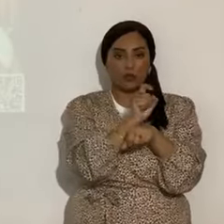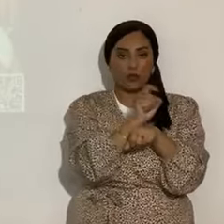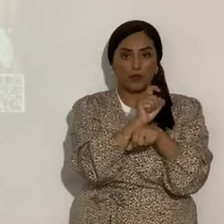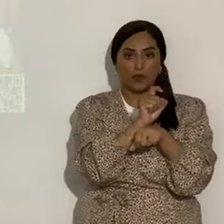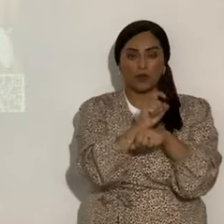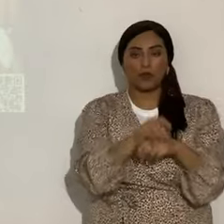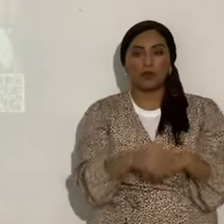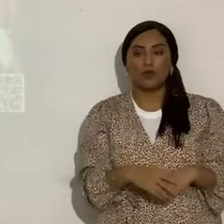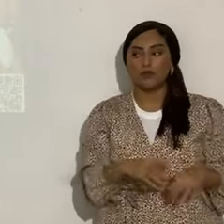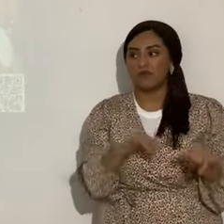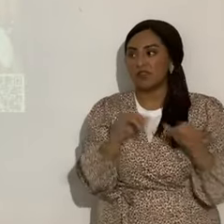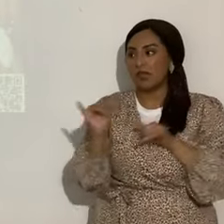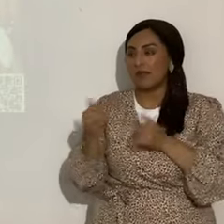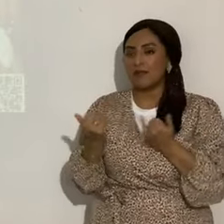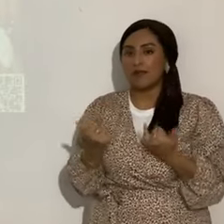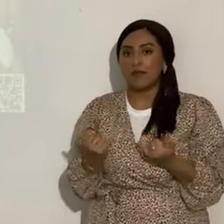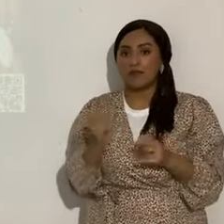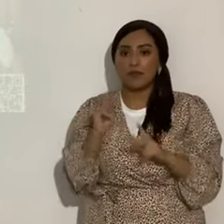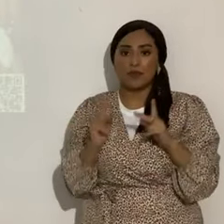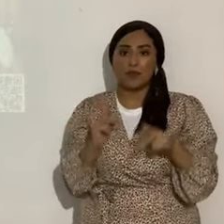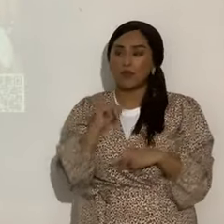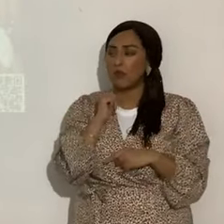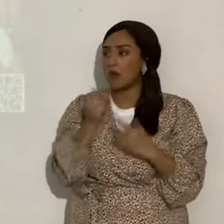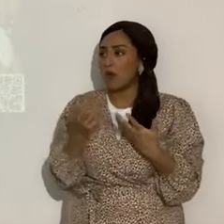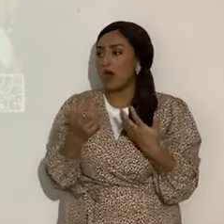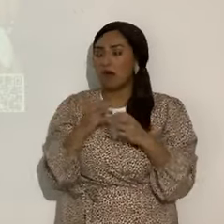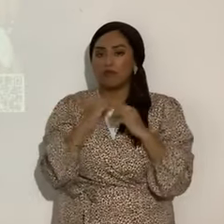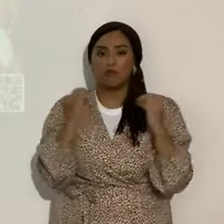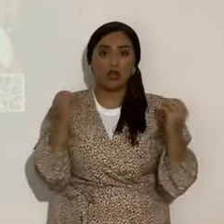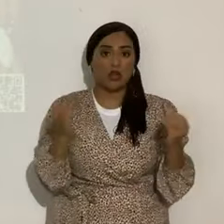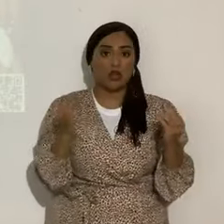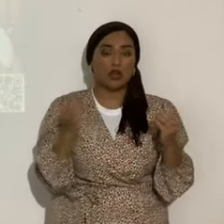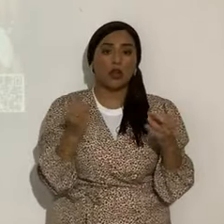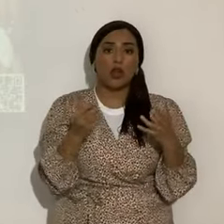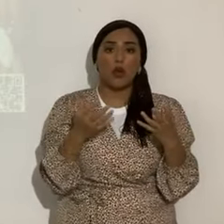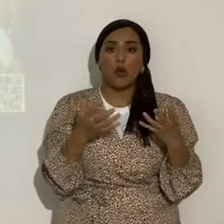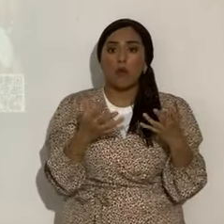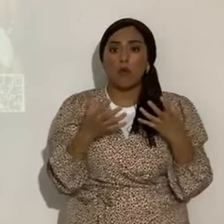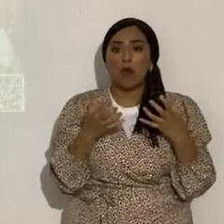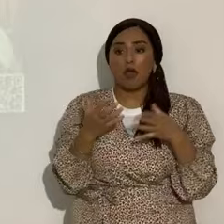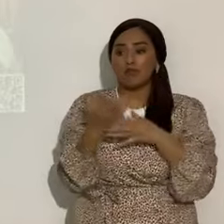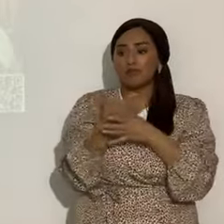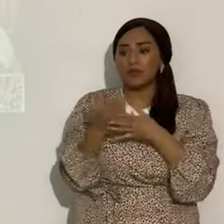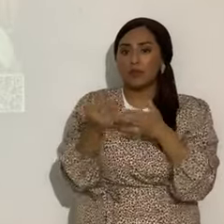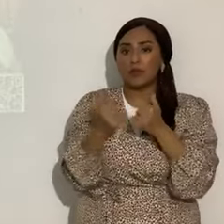Igual ahora, la gente no quiere nada. Quiere las cosas con demonios, no con el Todopoderoso.